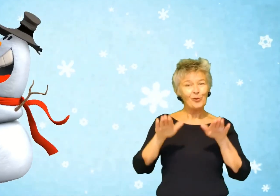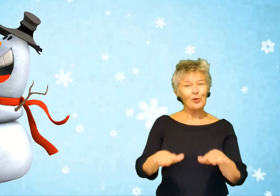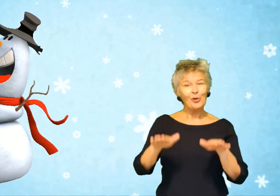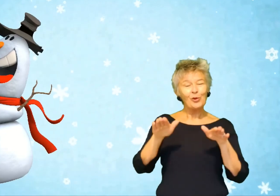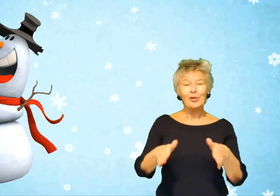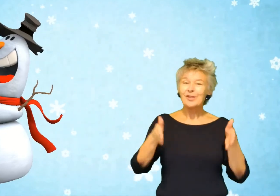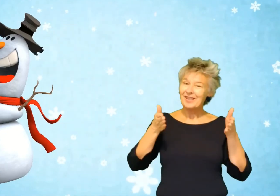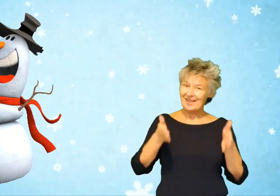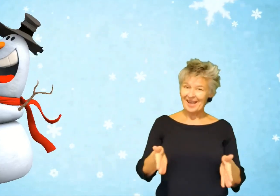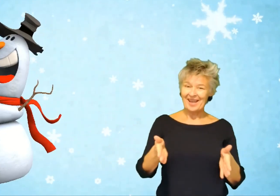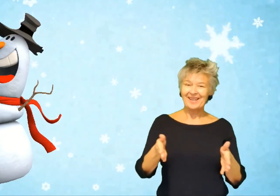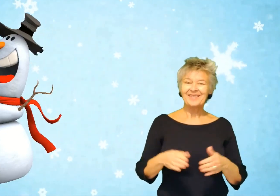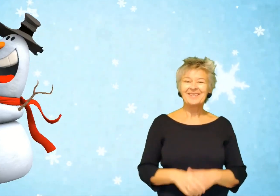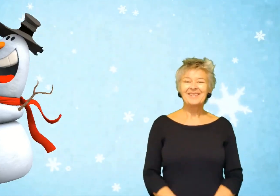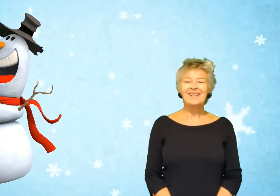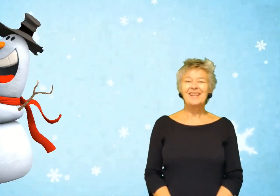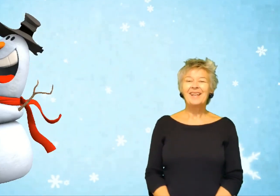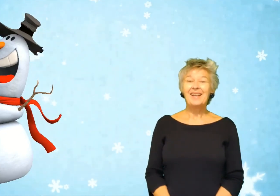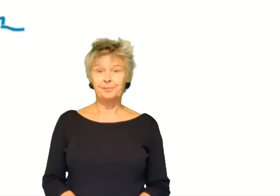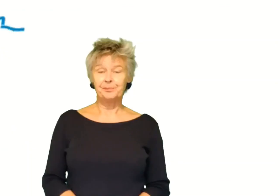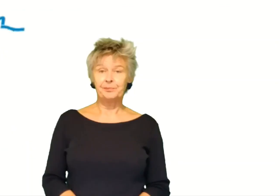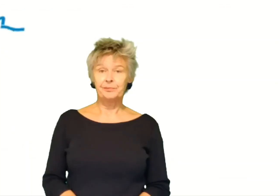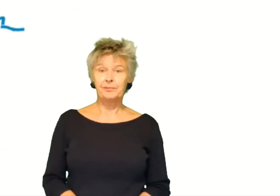Blijf toch staan?